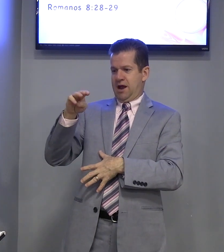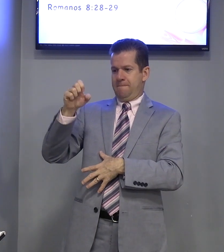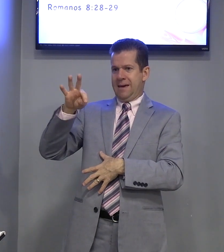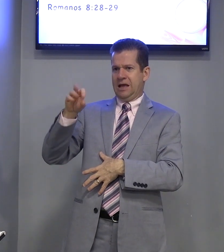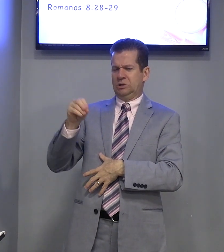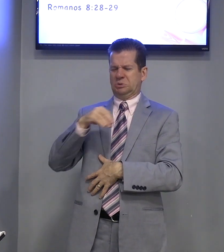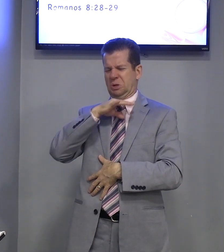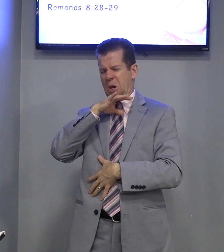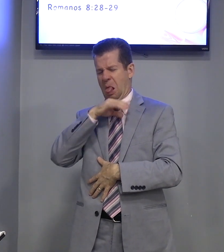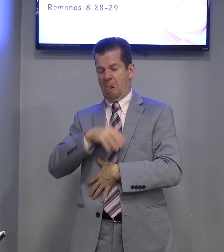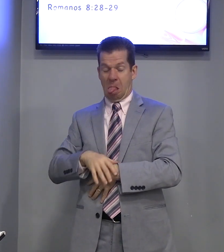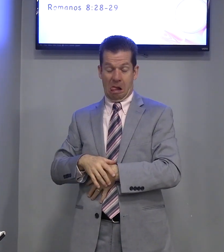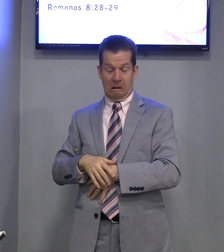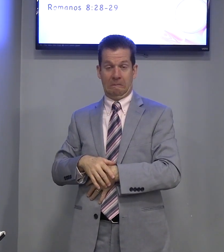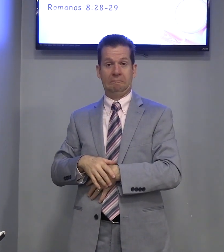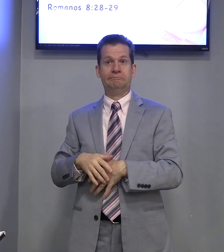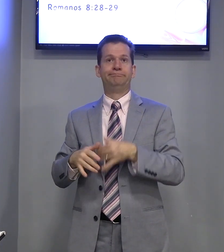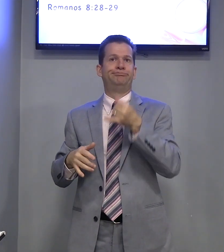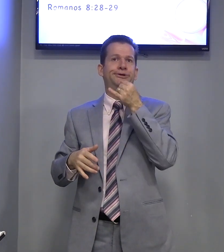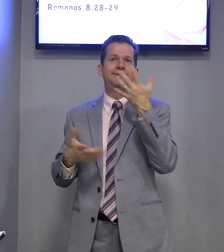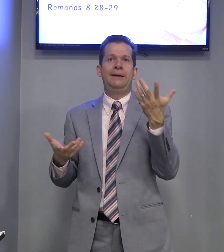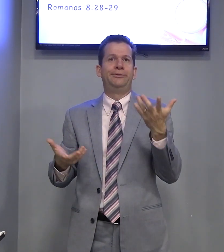Fermento. Por exemplo.